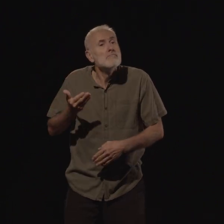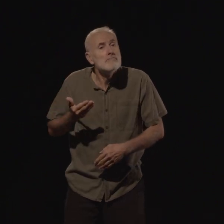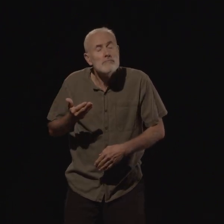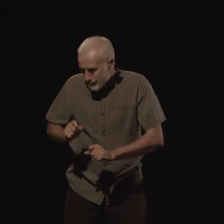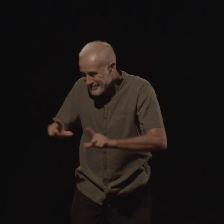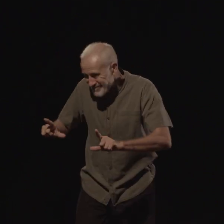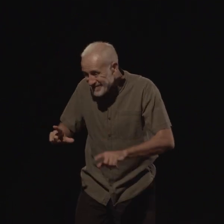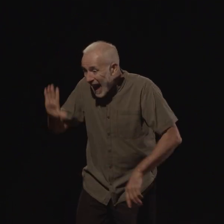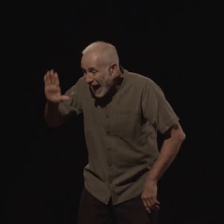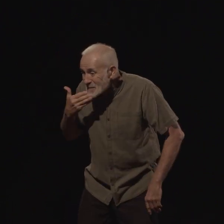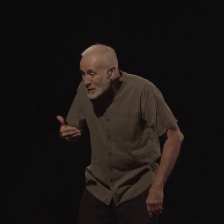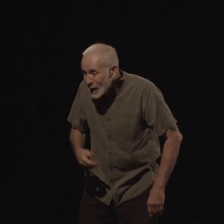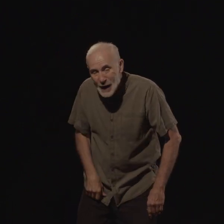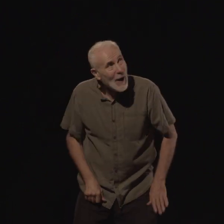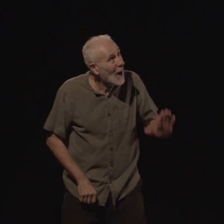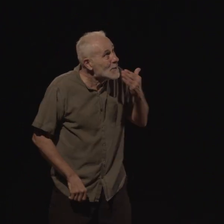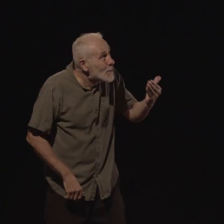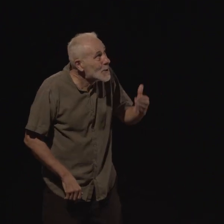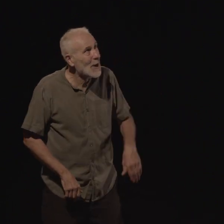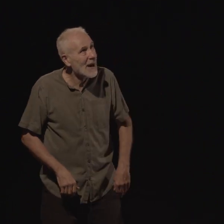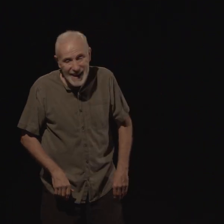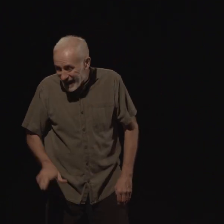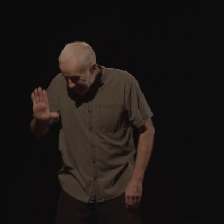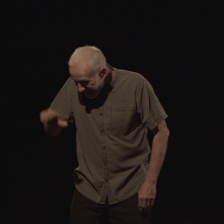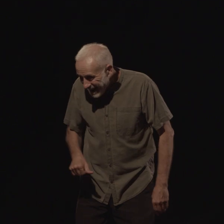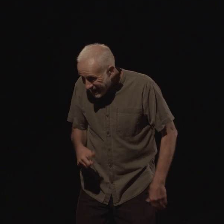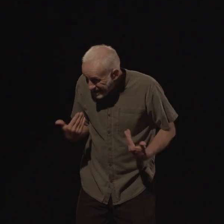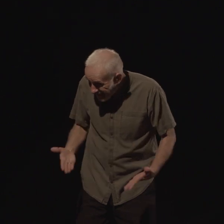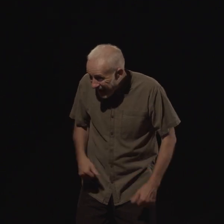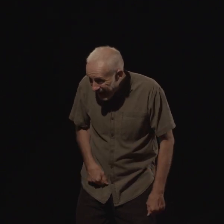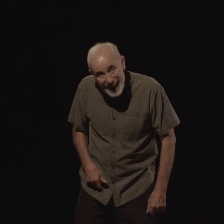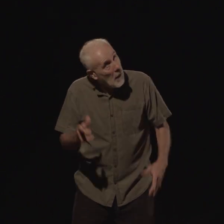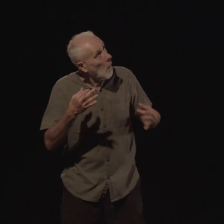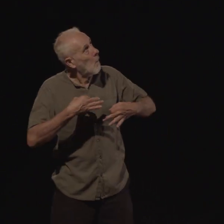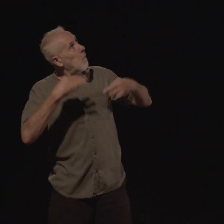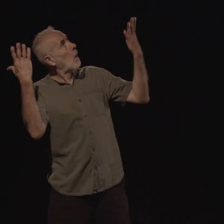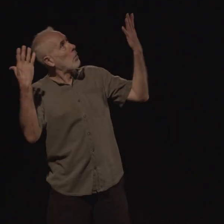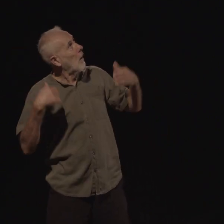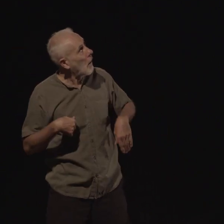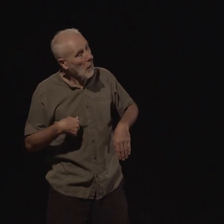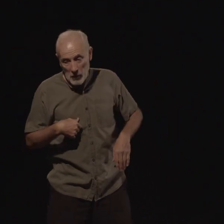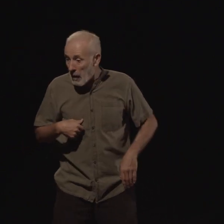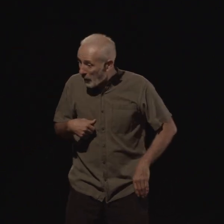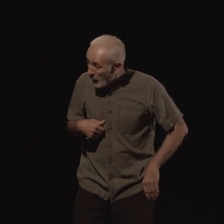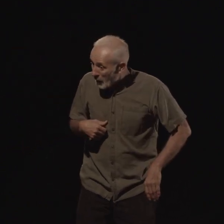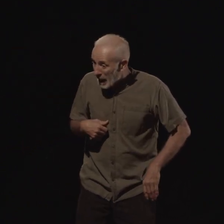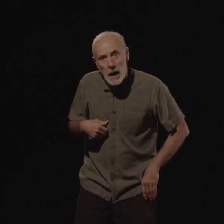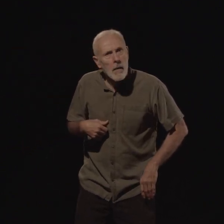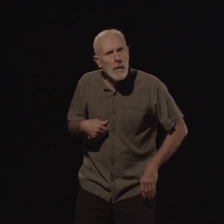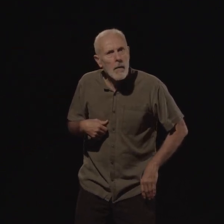Bonjour, dit l'autre. Et l'homme dit à son tour, bonjour. Beau temps aujourd'hui, dit l'autre. Et notre homme ne dit pas, je